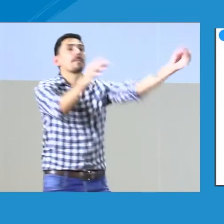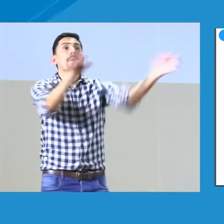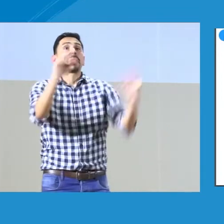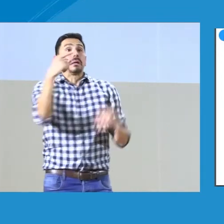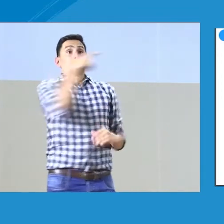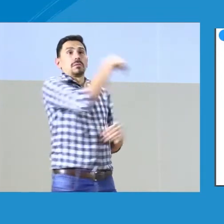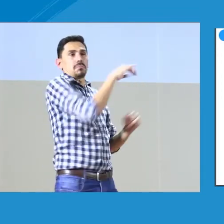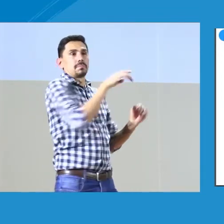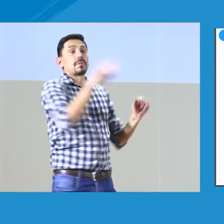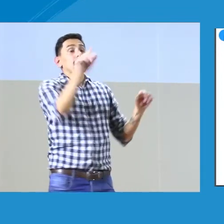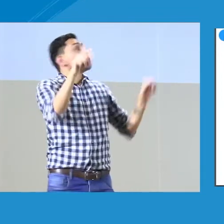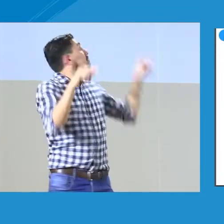Perfecto, entonces.